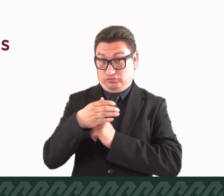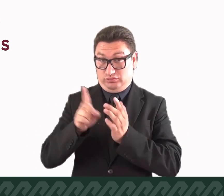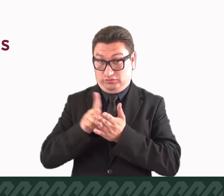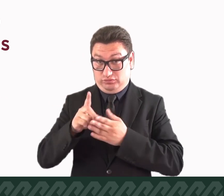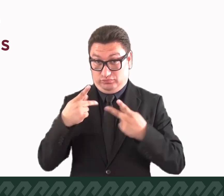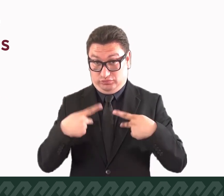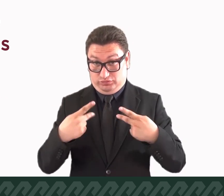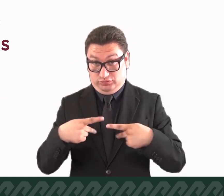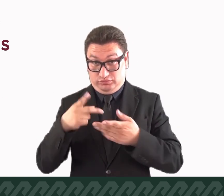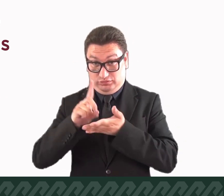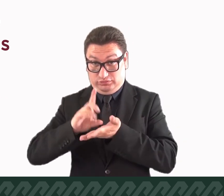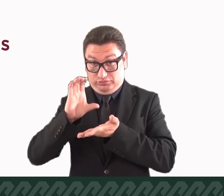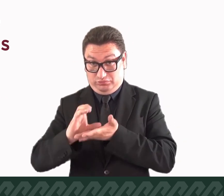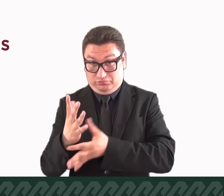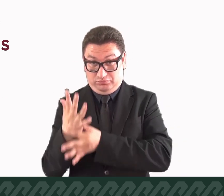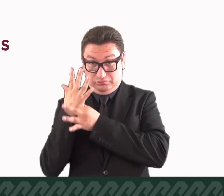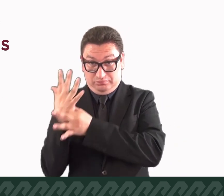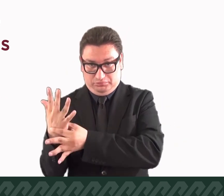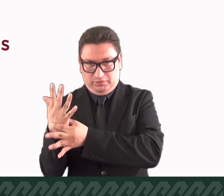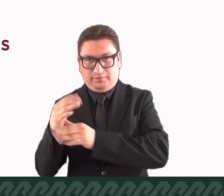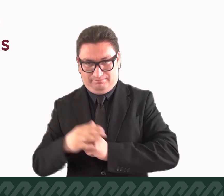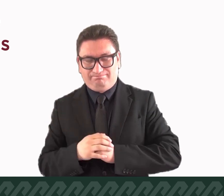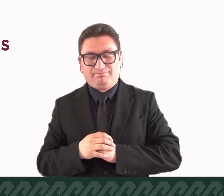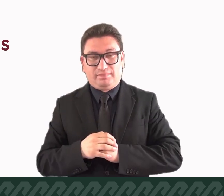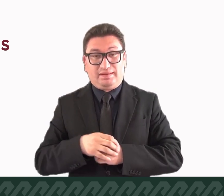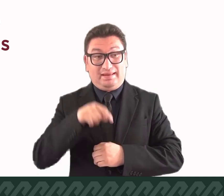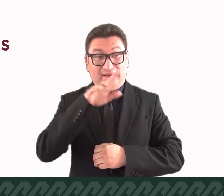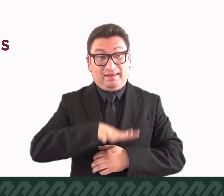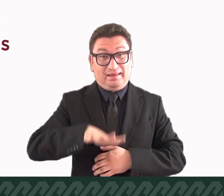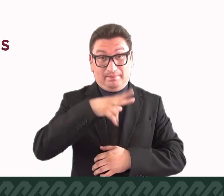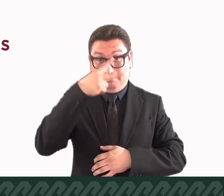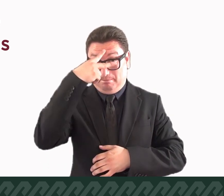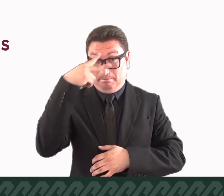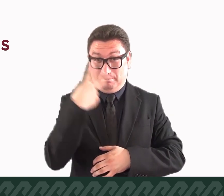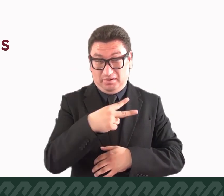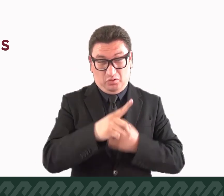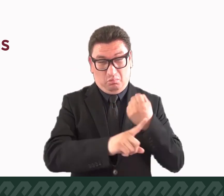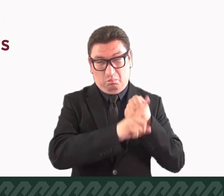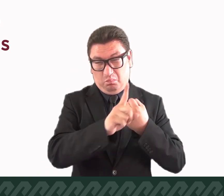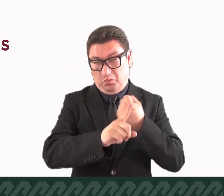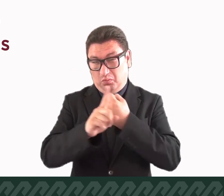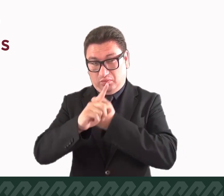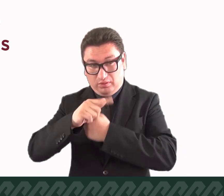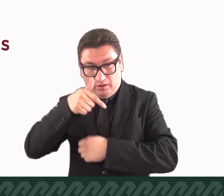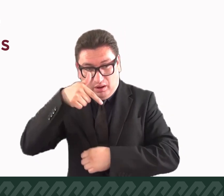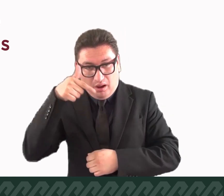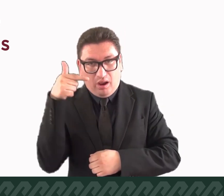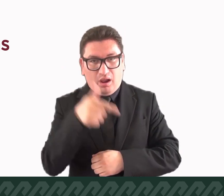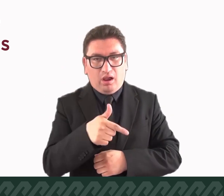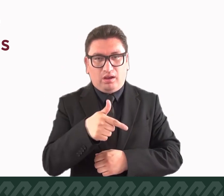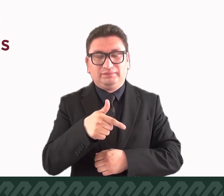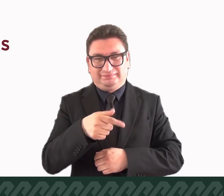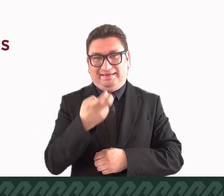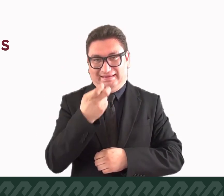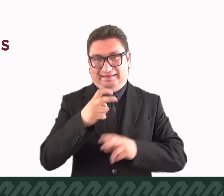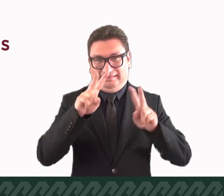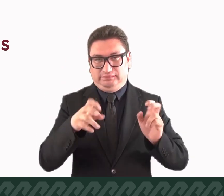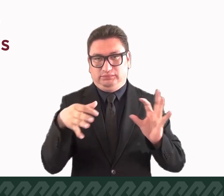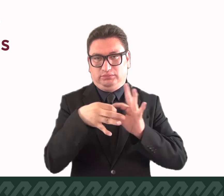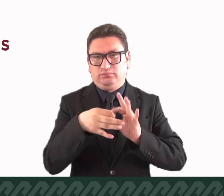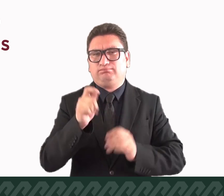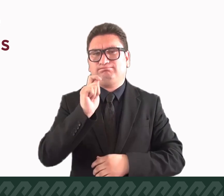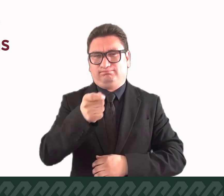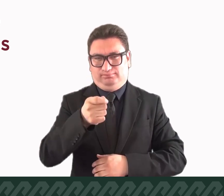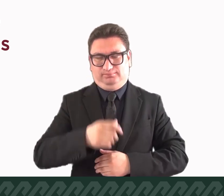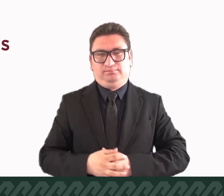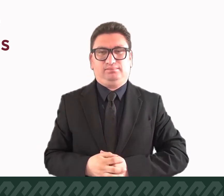sobre los Derechos de las Personas con Discapacidad, las principales problemáticas identificadas para México en